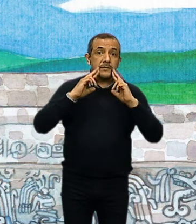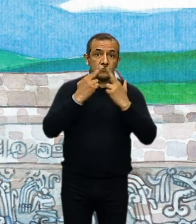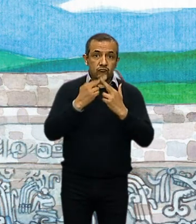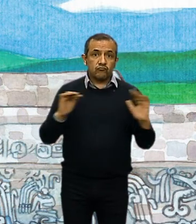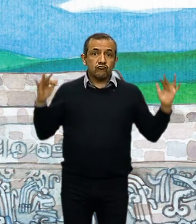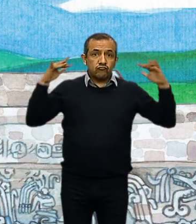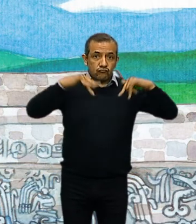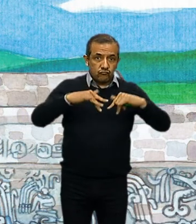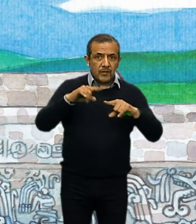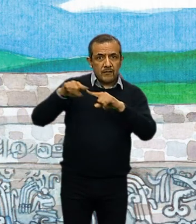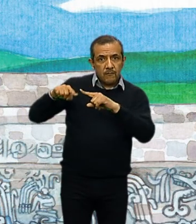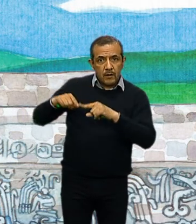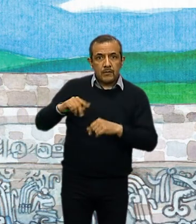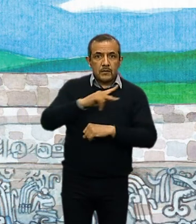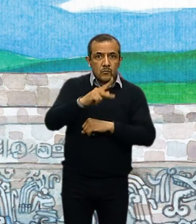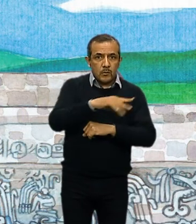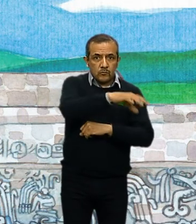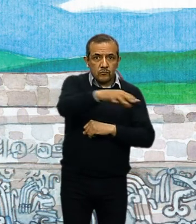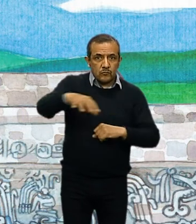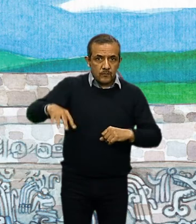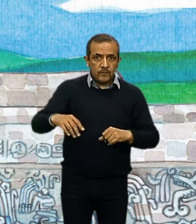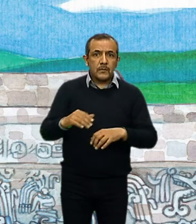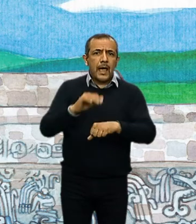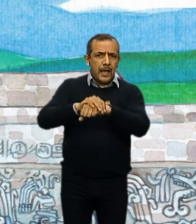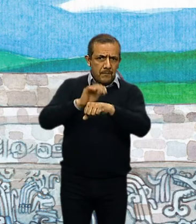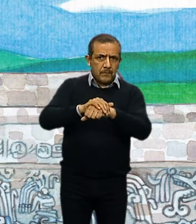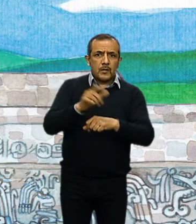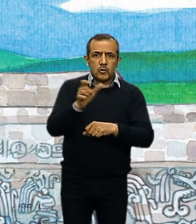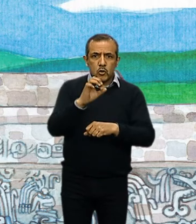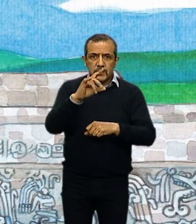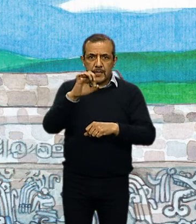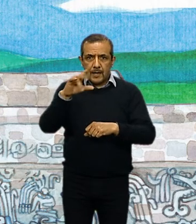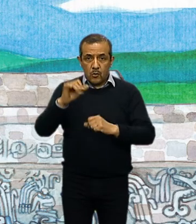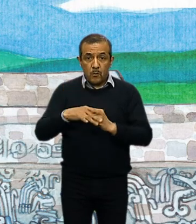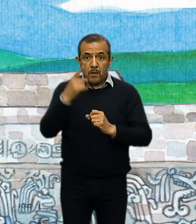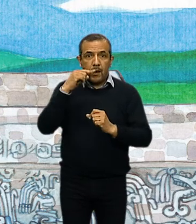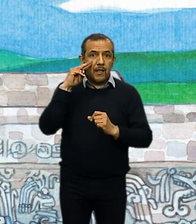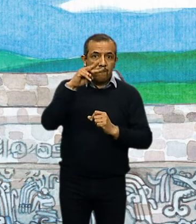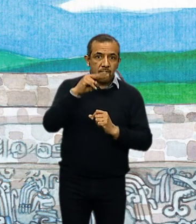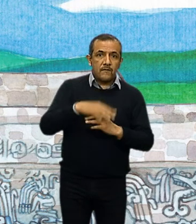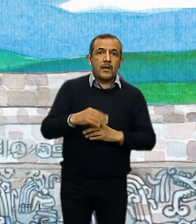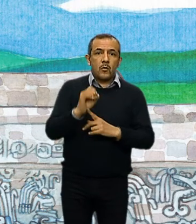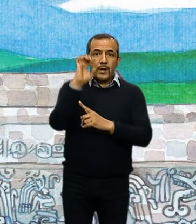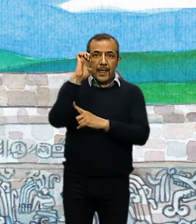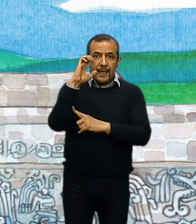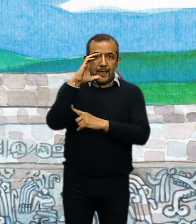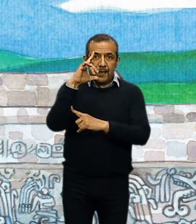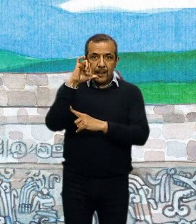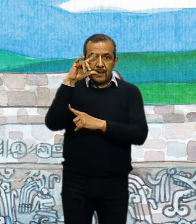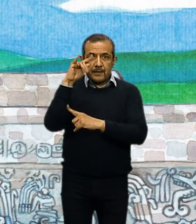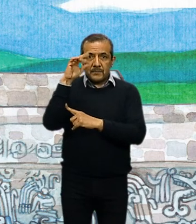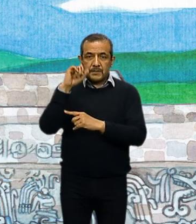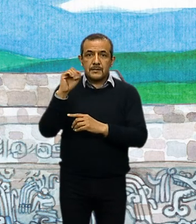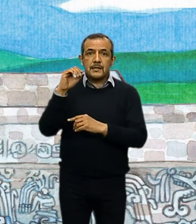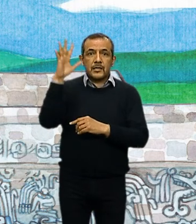pueblos aliados de Xochicalco para presenciar un eclipse de sol que sucedió en la fecha nueve ojo de reptil.